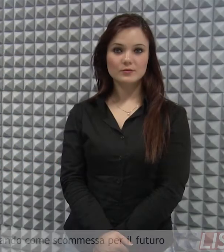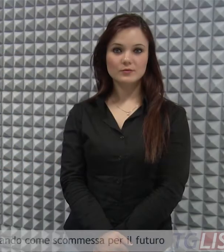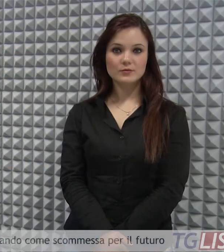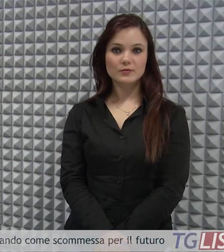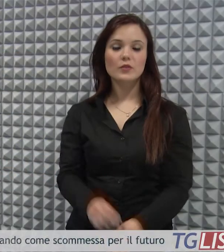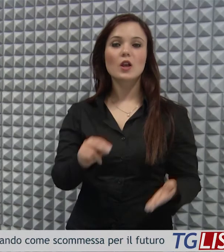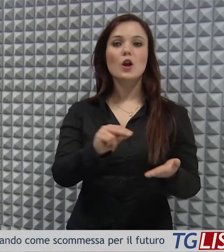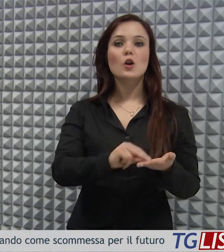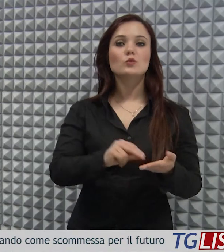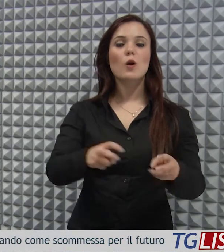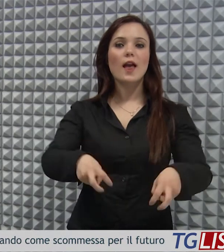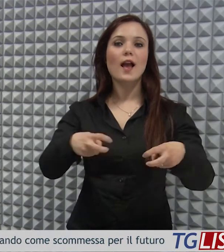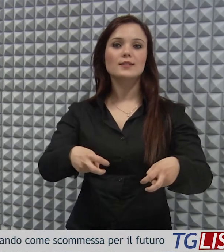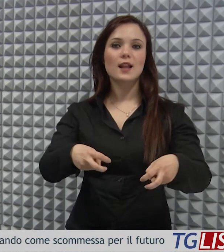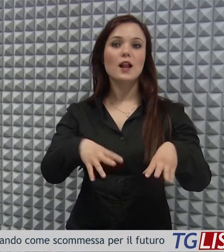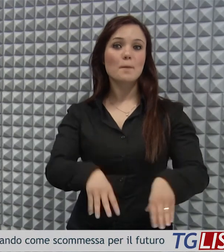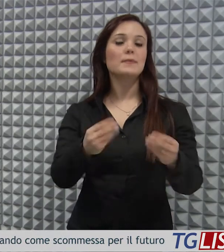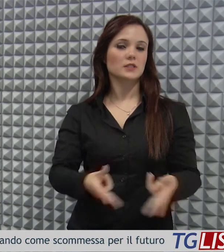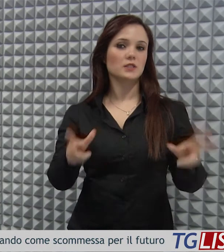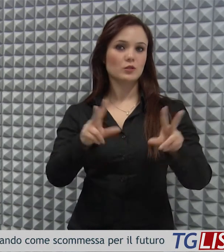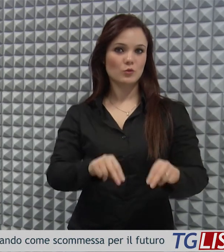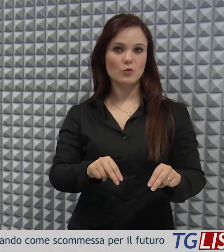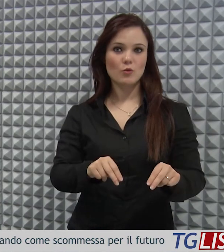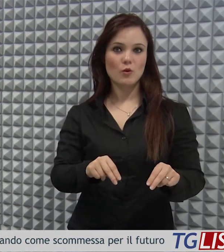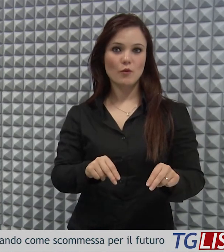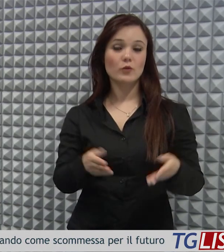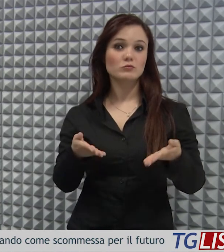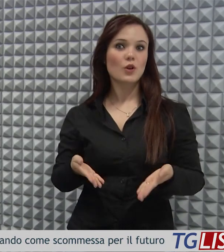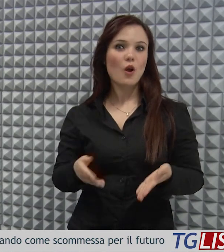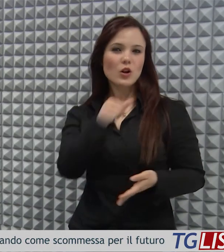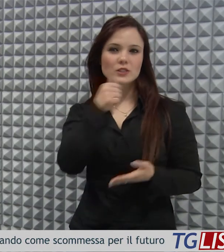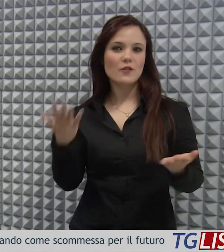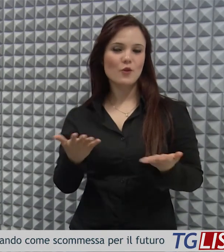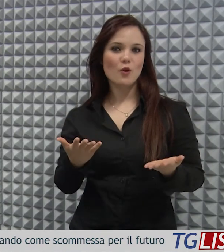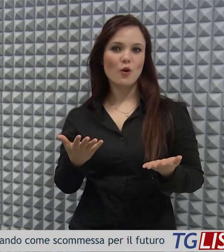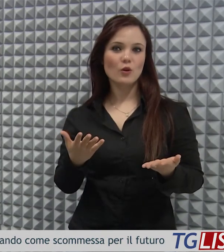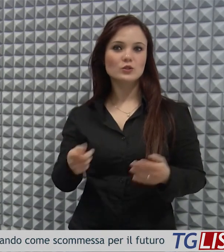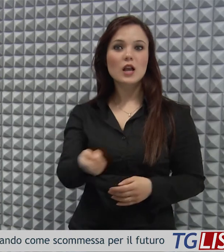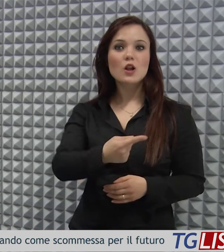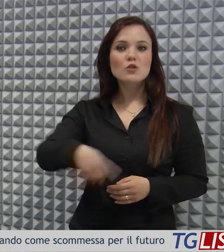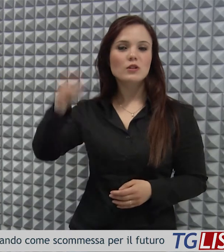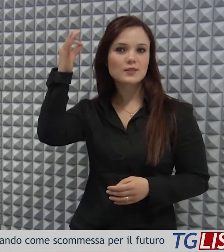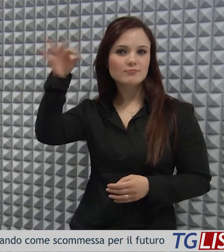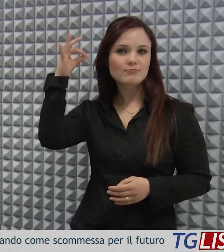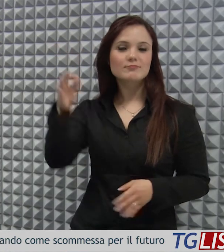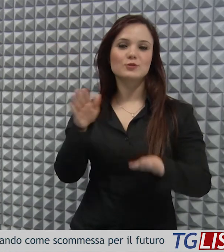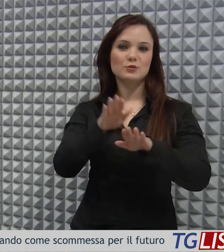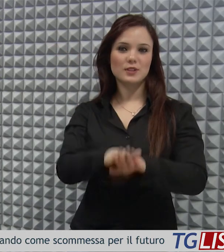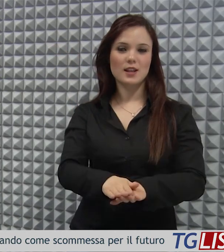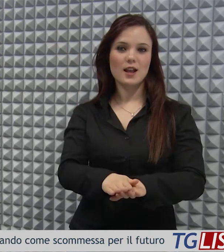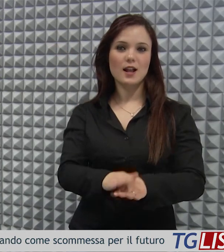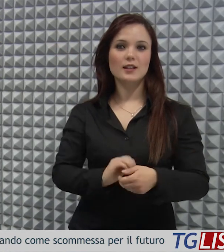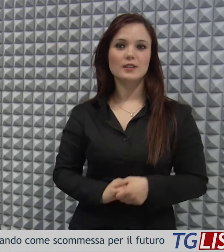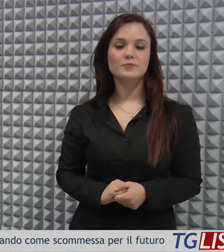Ripartire dalle scuole agrarie è decisivo oggi per tutelare le nostre tipicità.